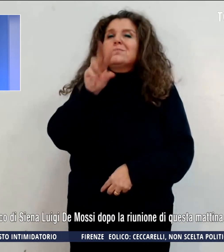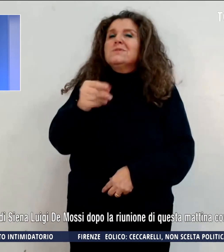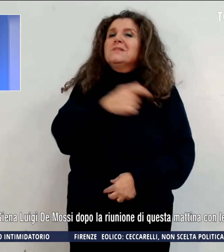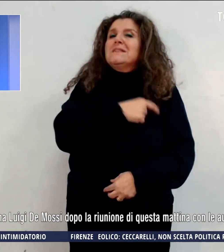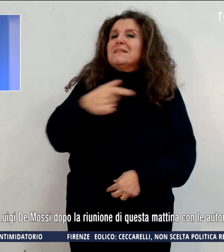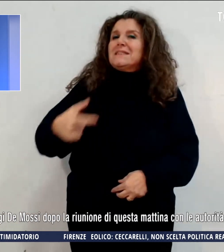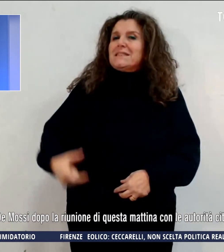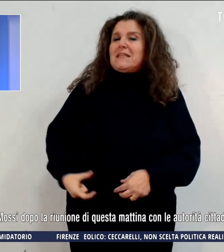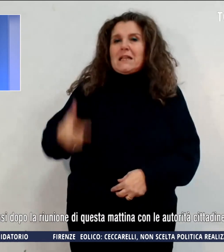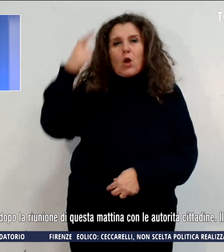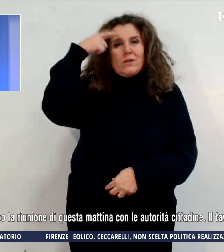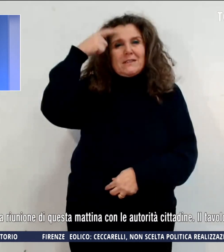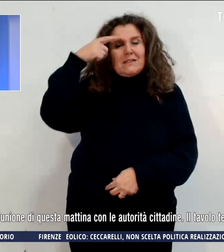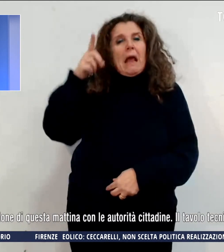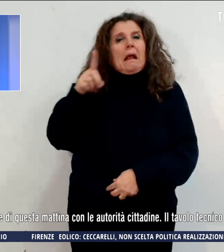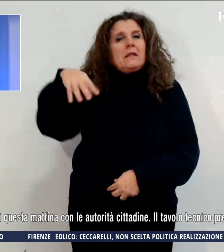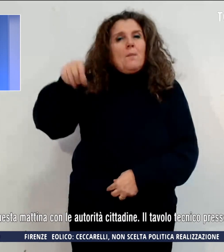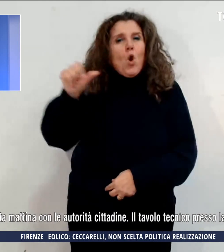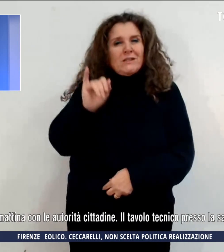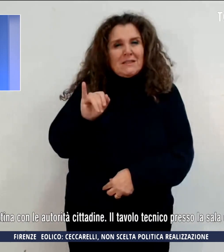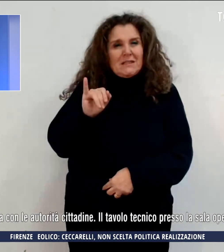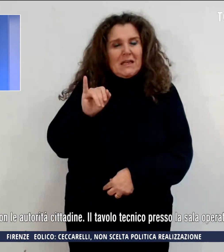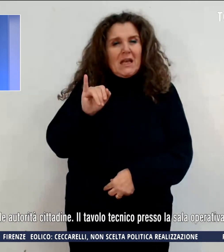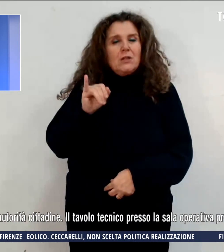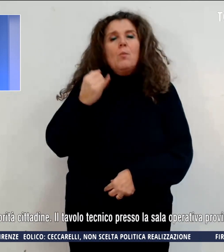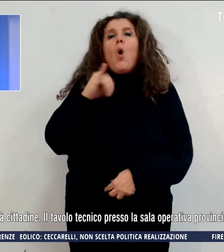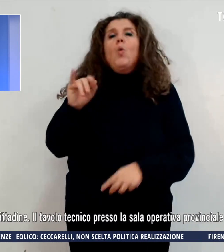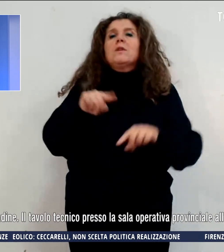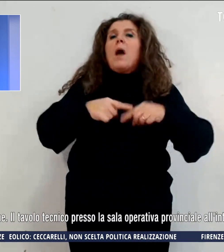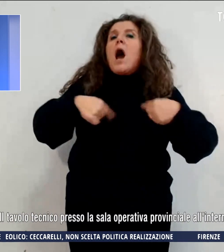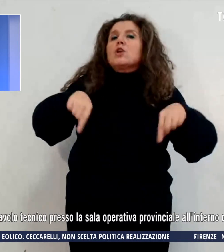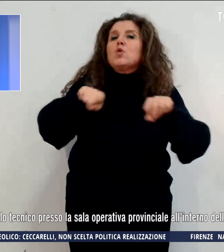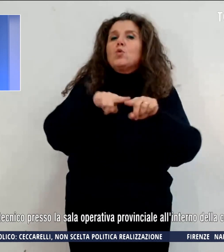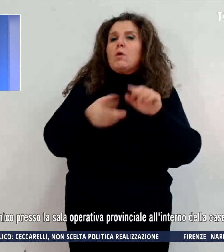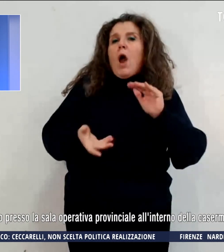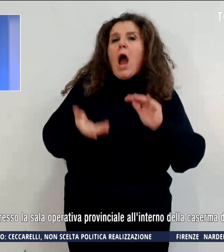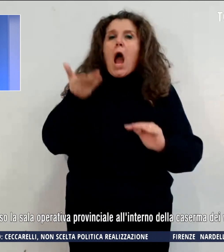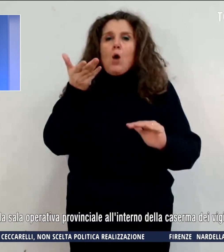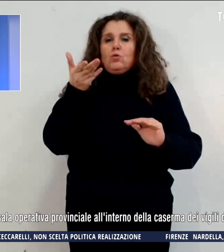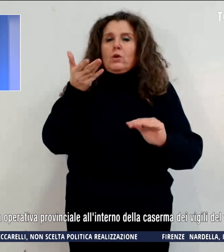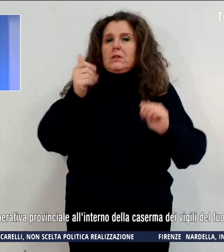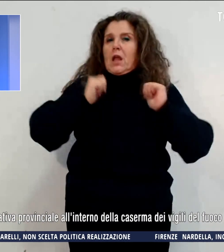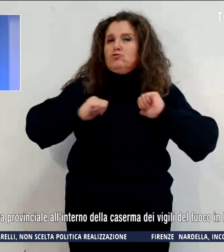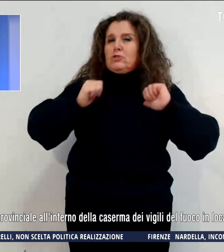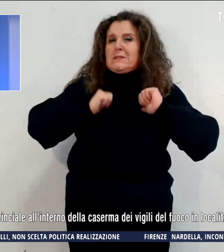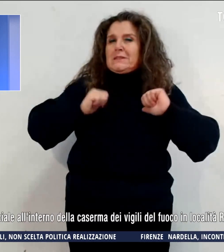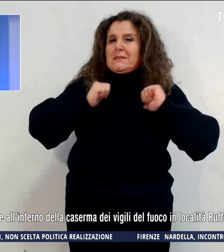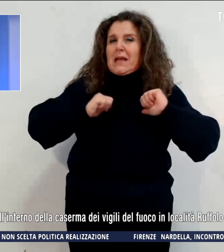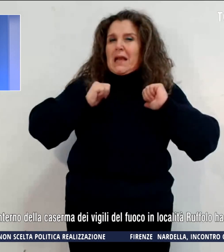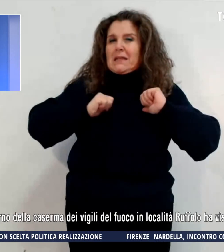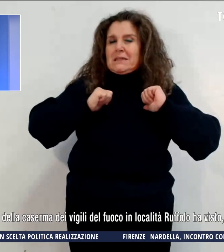di Siena, De Mossi, dopo un'ultima riunione con le autorità cittadine. Il tavolo